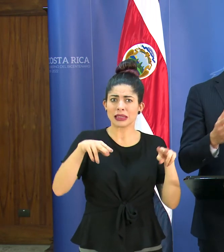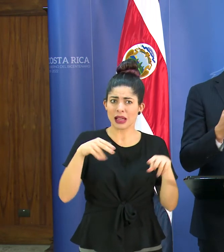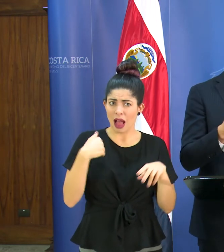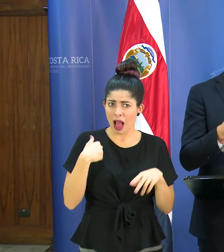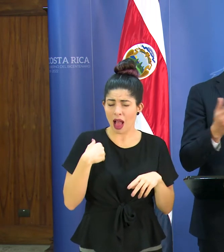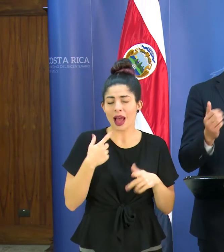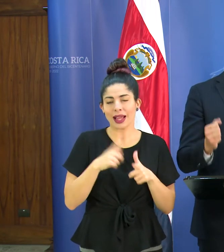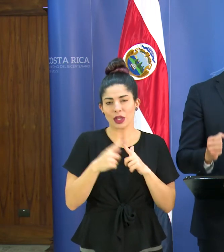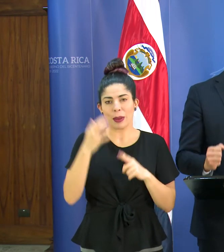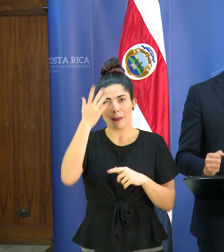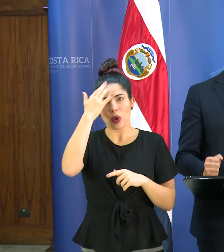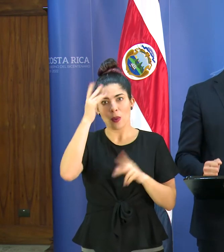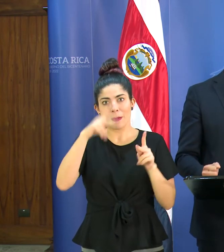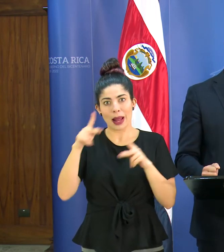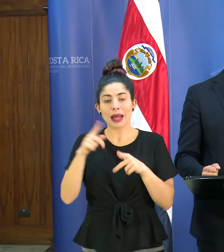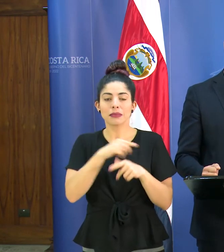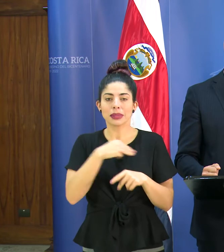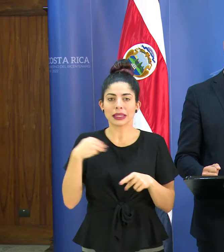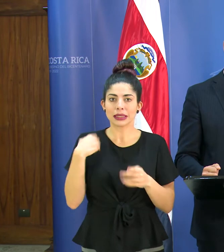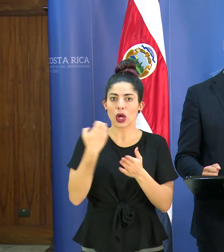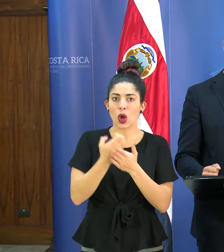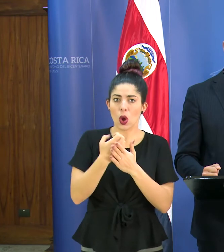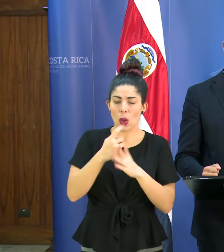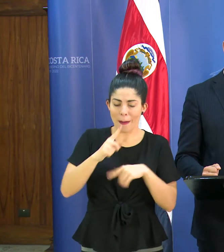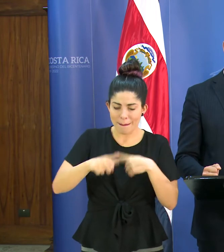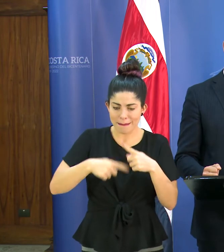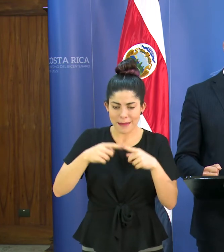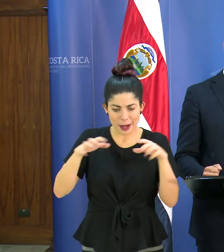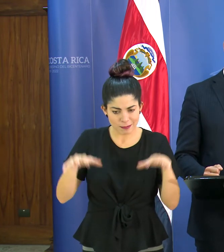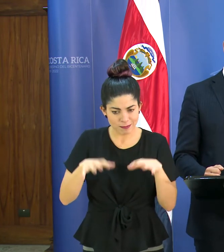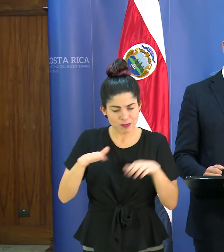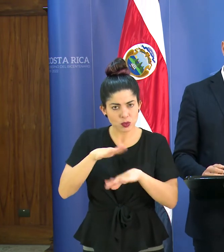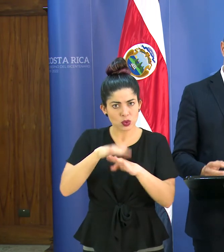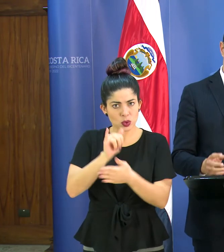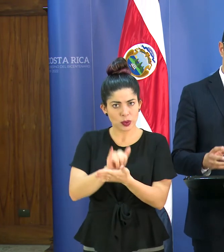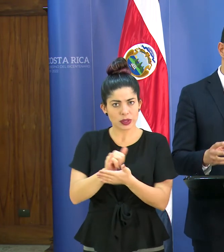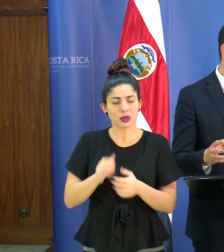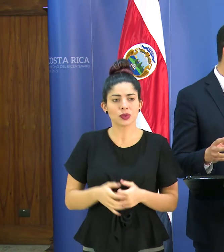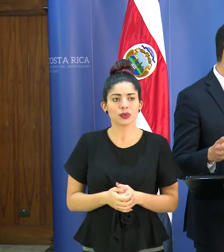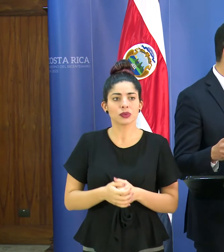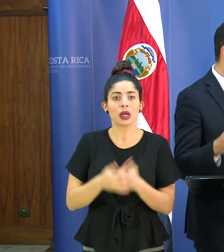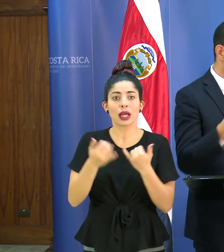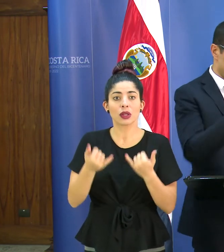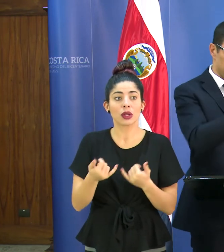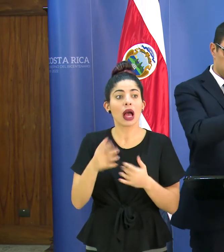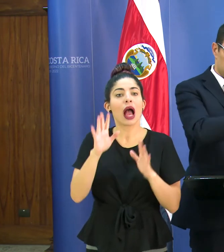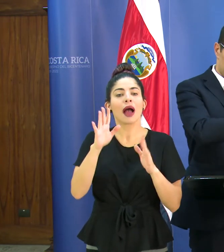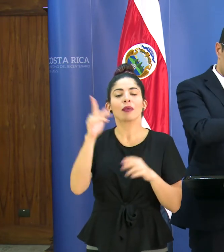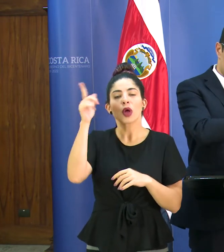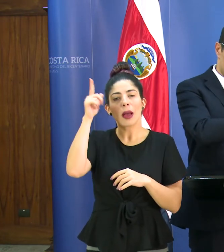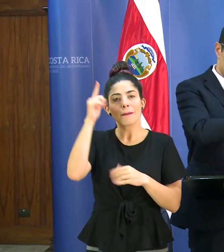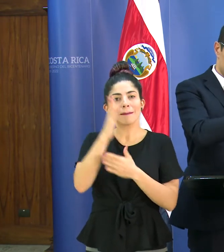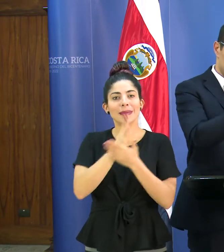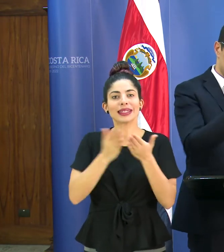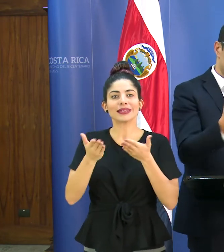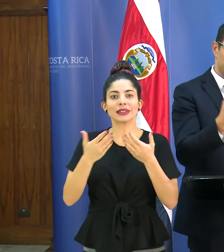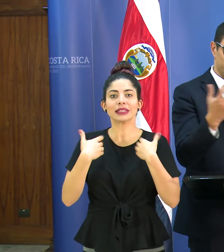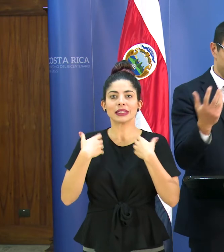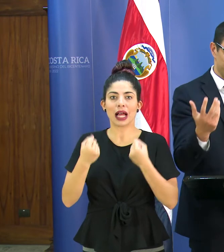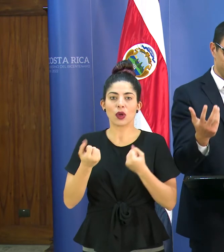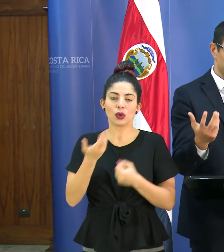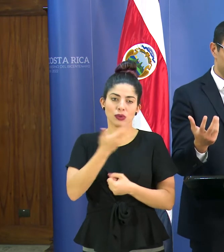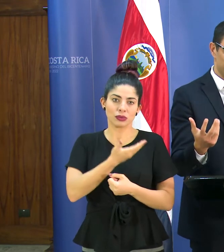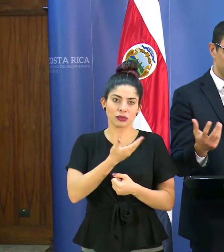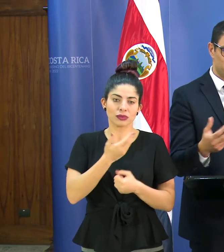también nos preocupa y ya el Ministerio de Economía tomará acción al respecto. Entonces, que, bueno, y obviamente la parte de servicios de salud,